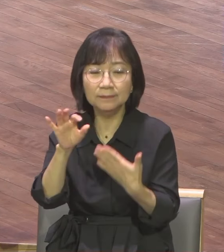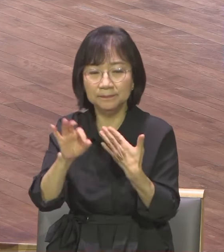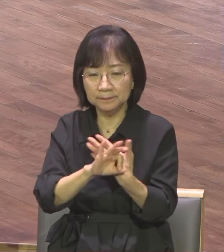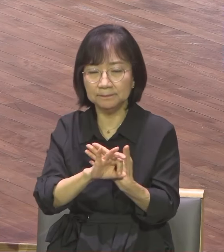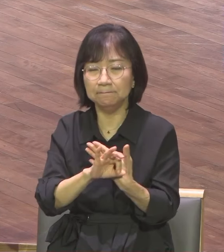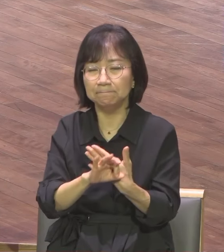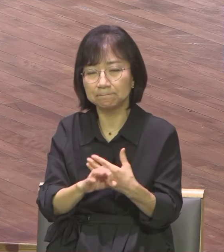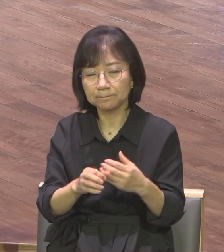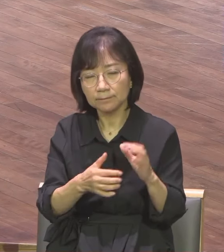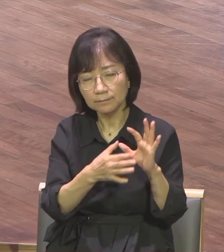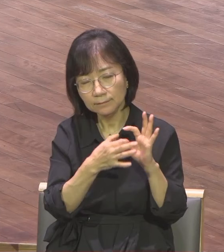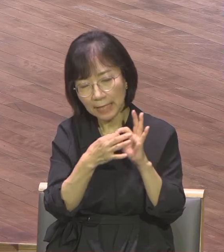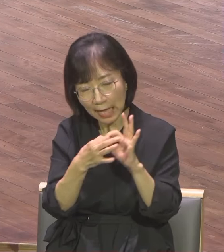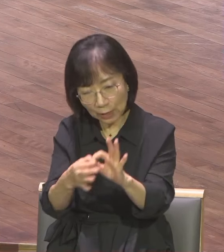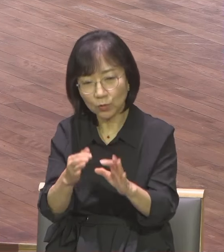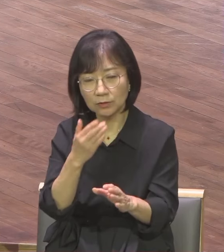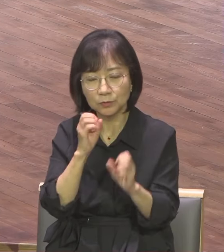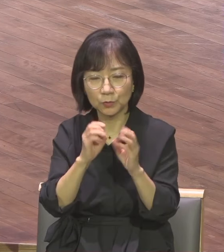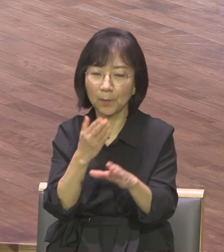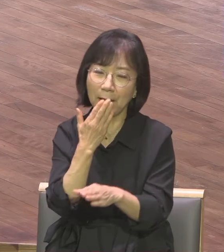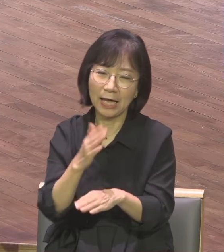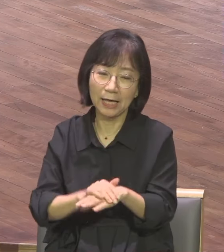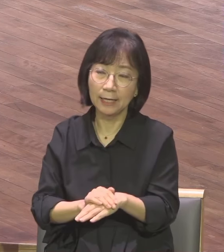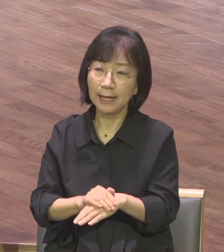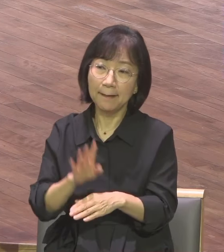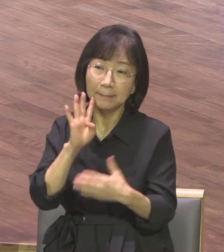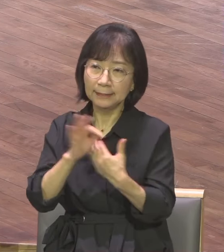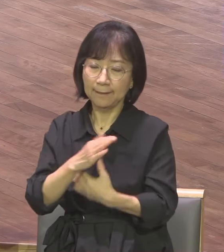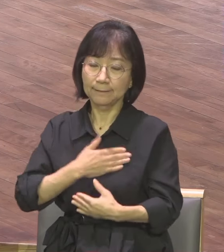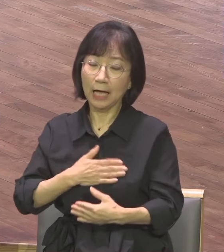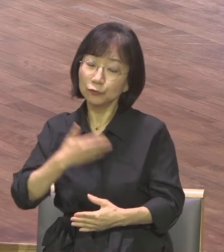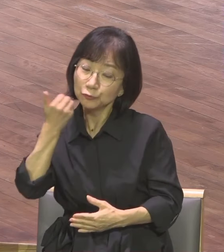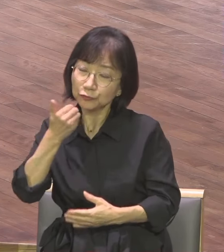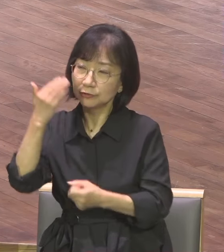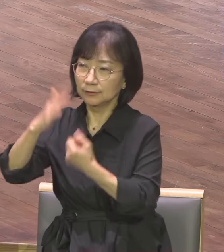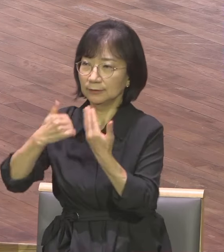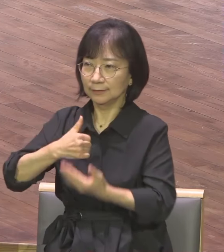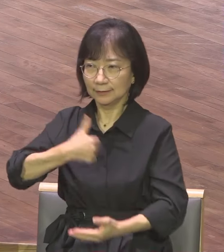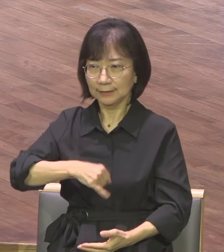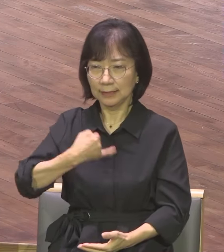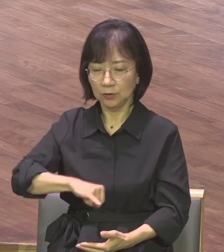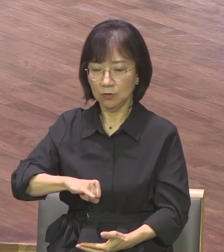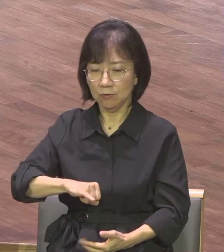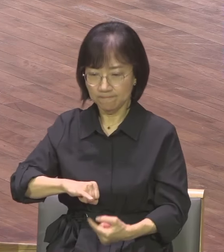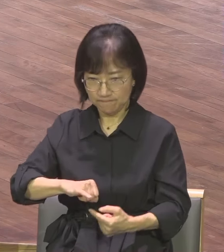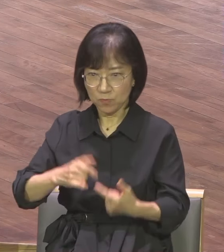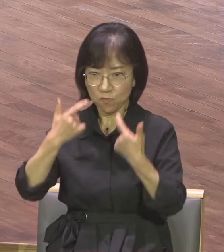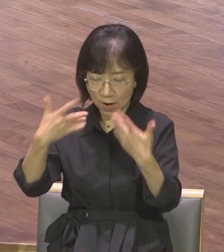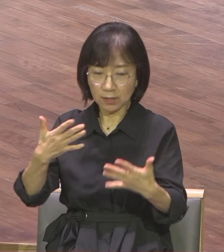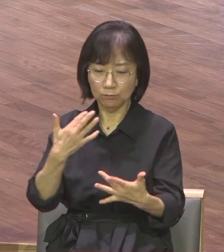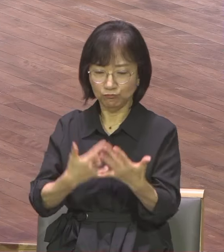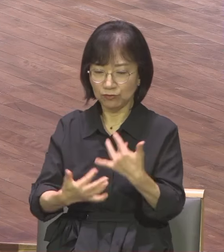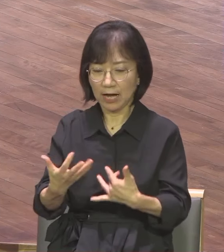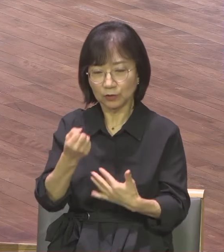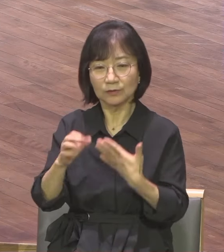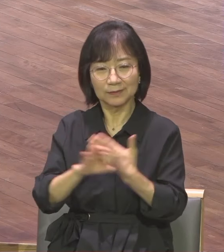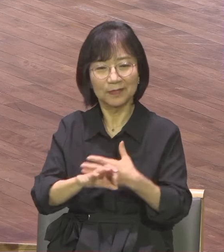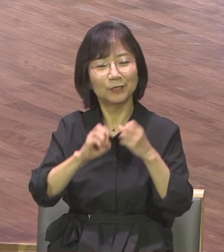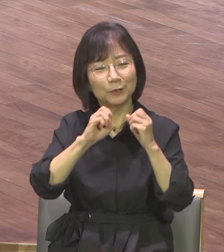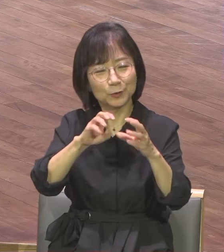하나님의 자녀라는 이 불이 있으면 우리는 전도자가 될 수 있습니다 가는 보금화의 전도자가